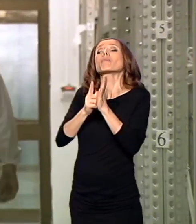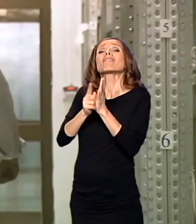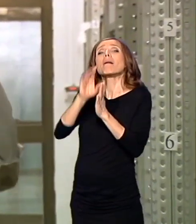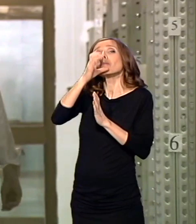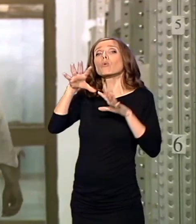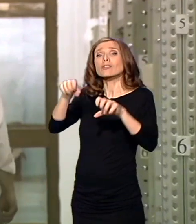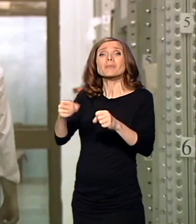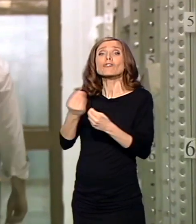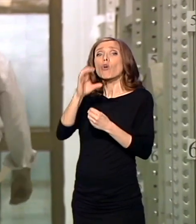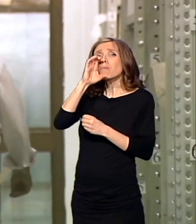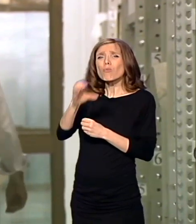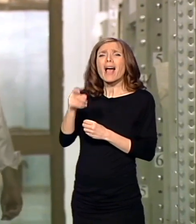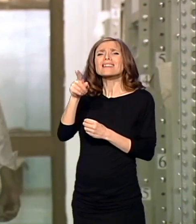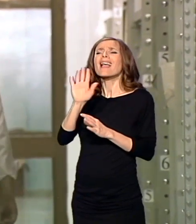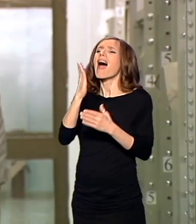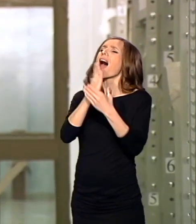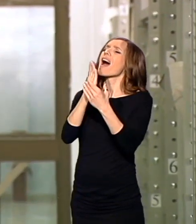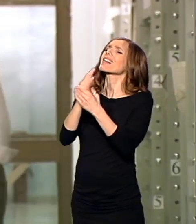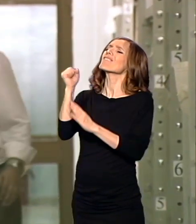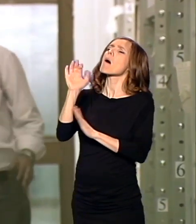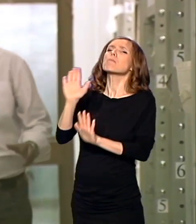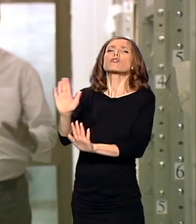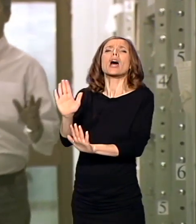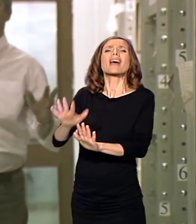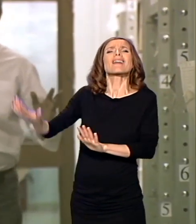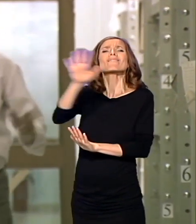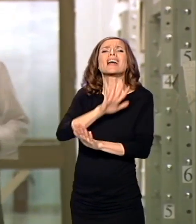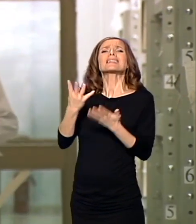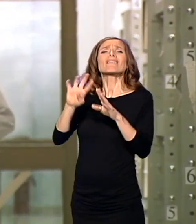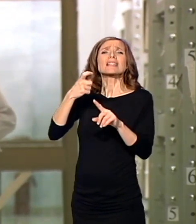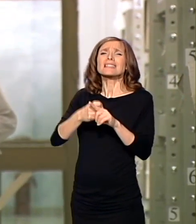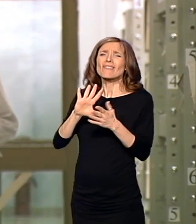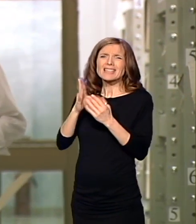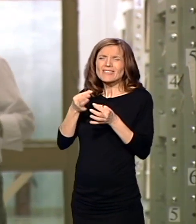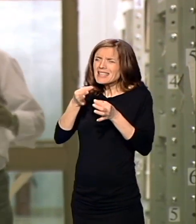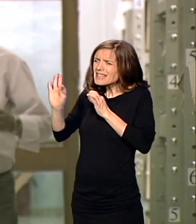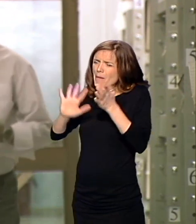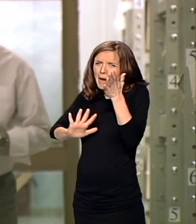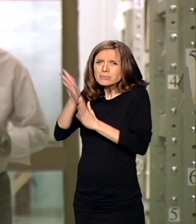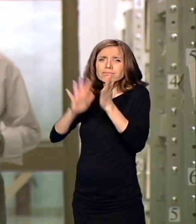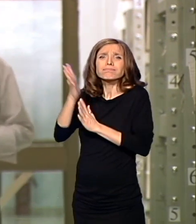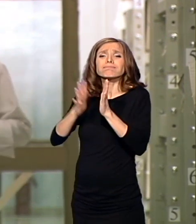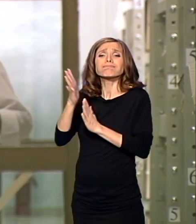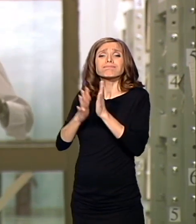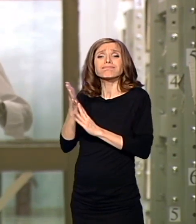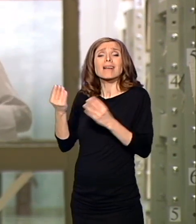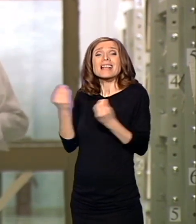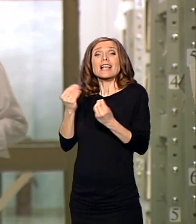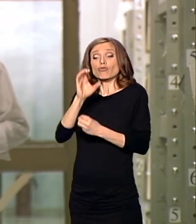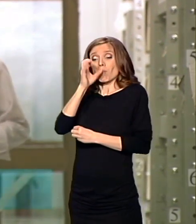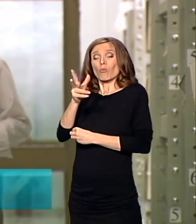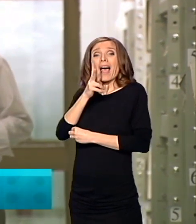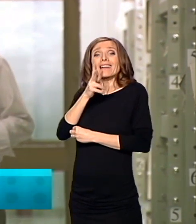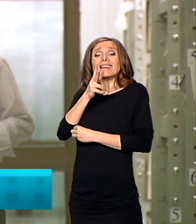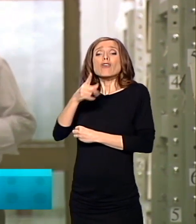gotovo čitavu arhivu Požarevačkog kraja iz 19. veka. Bugari su upravo želeli da unište kolektivno sećenje